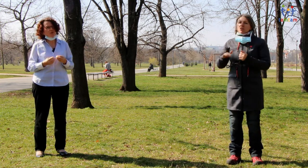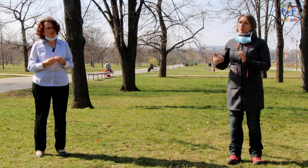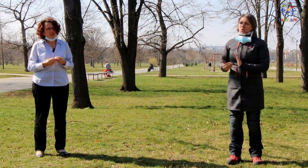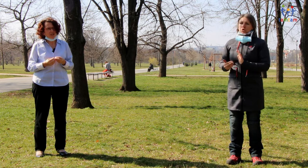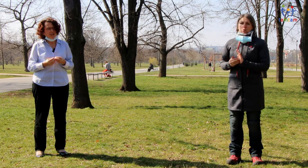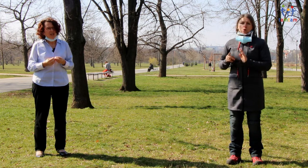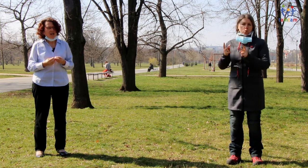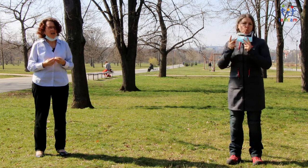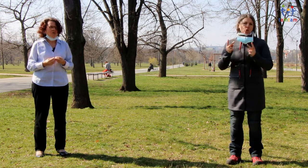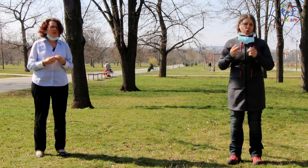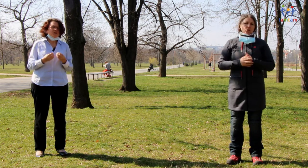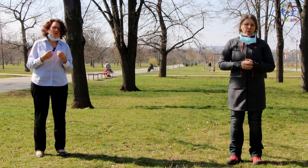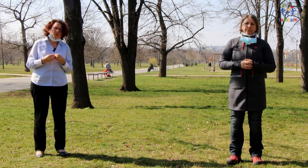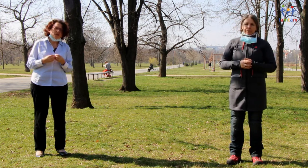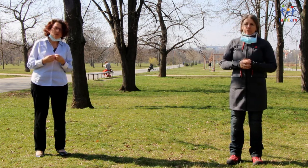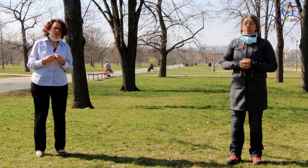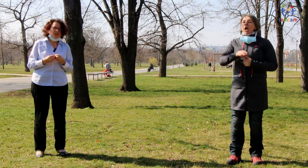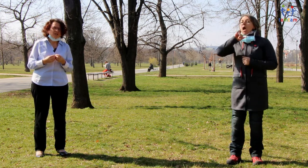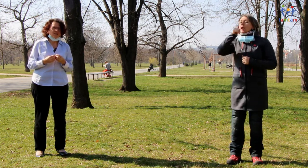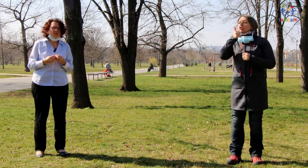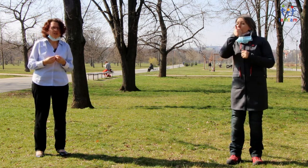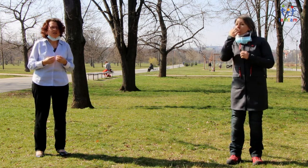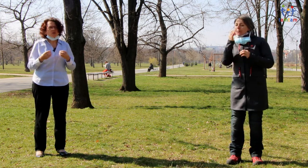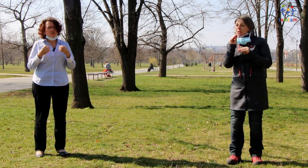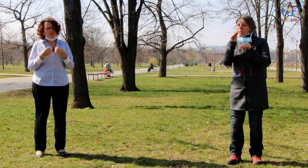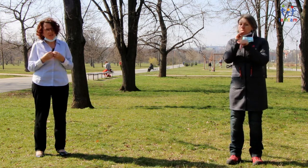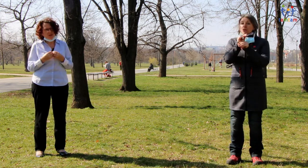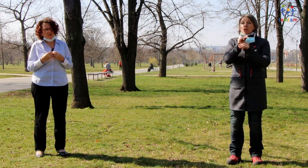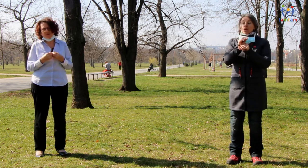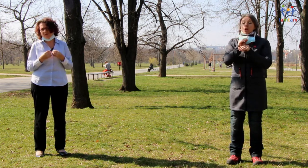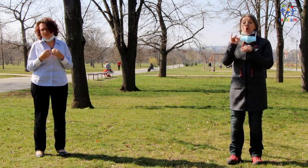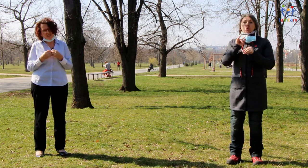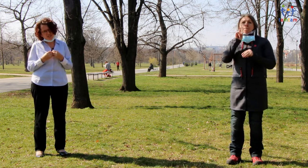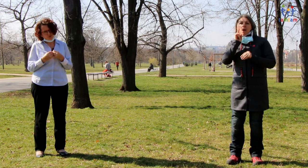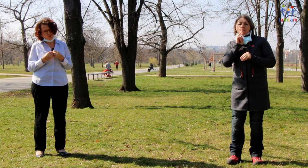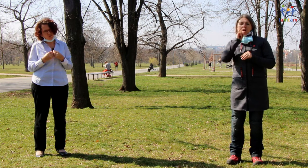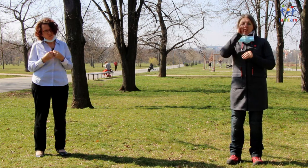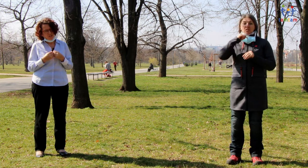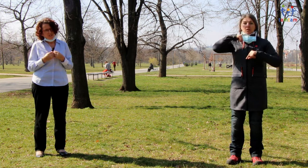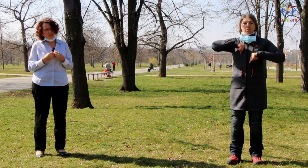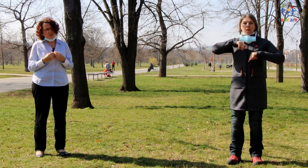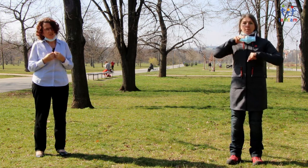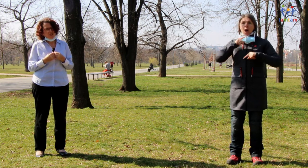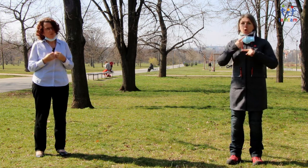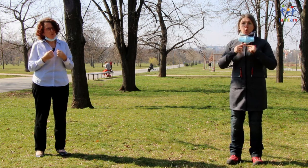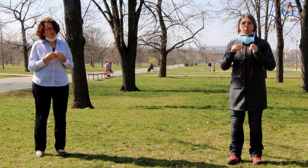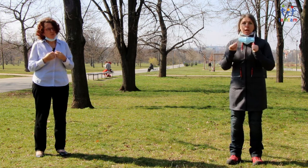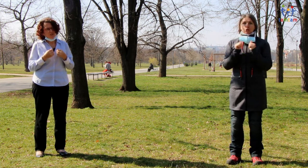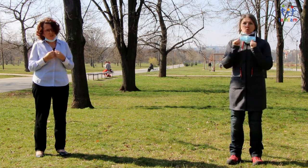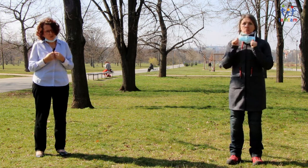důležité. A možná bych k tomu řekla, že i rodič sám cítí nejistotu. Takže pokud cítí tu